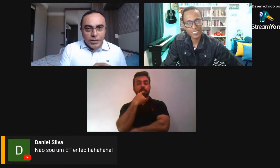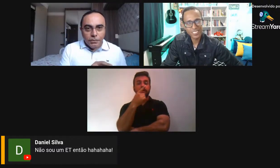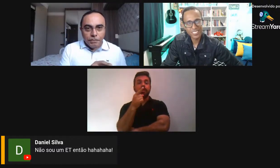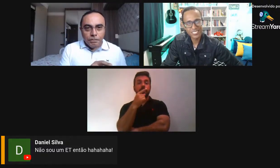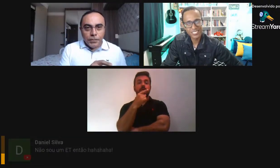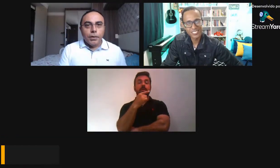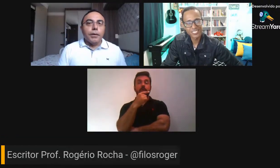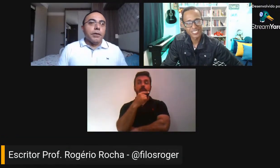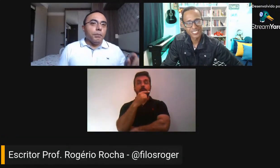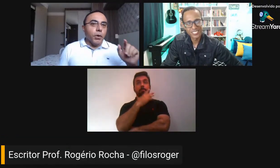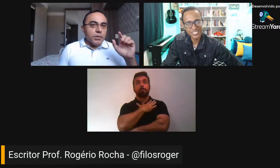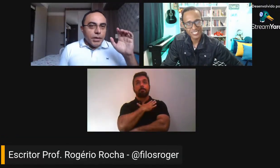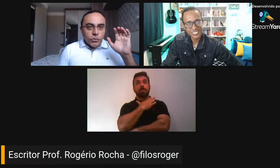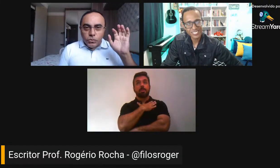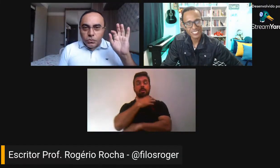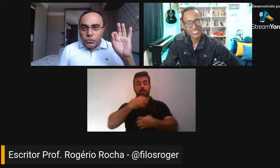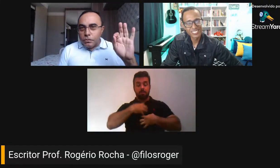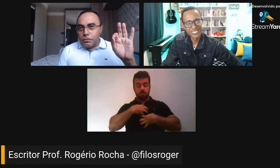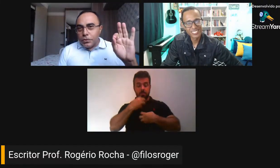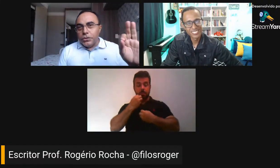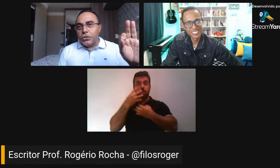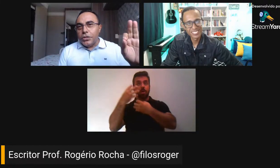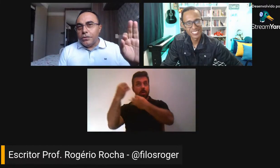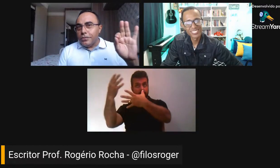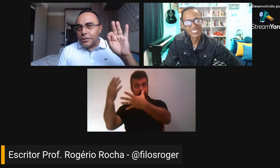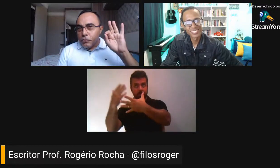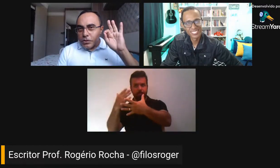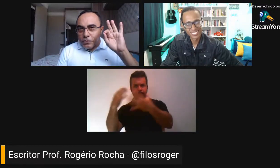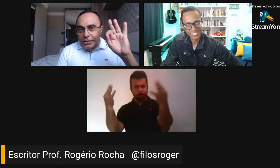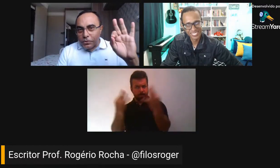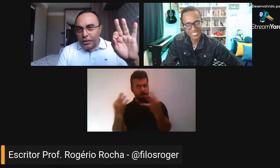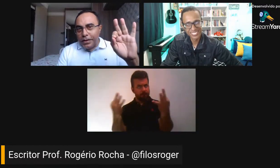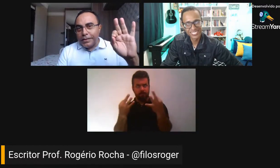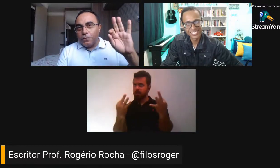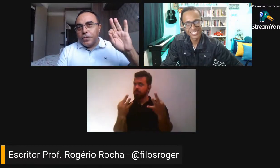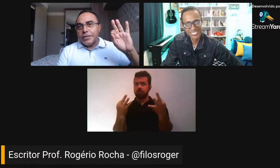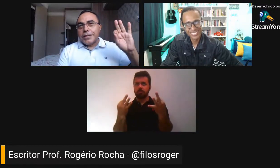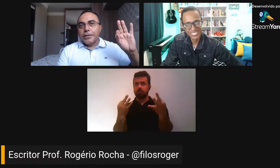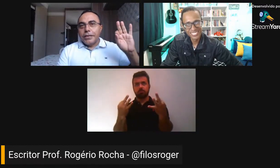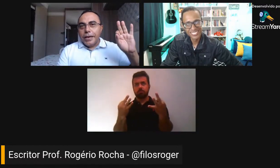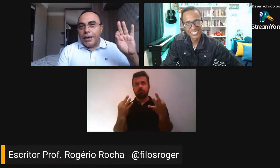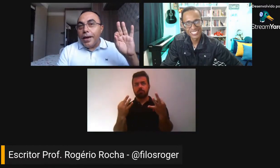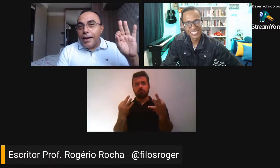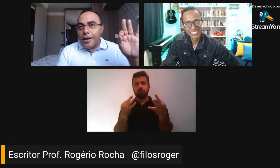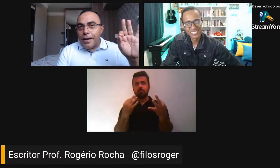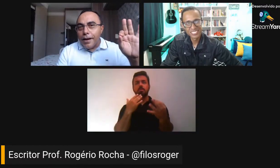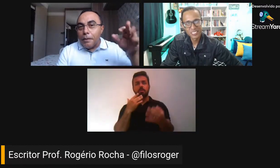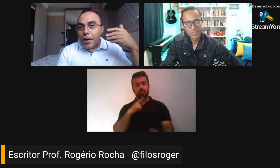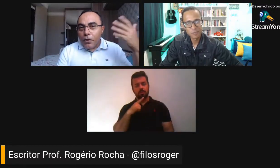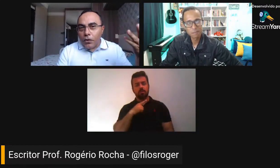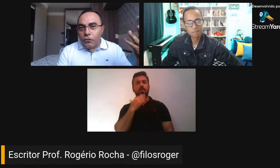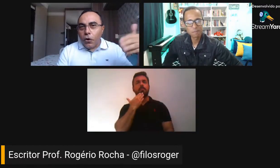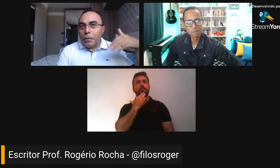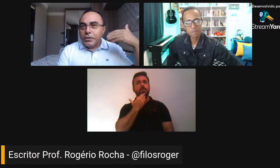imperfeição, que pode sair tudo muito bonitinho e você vai escolher talvez aquilo que é a melhor forma de